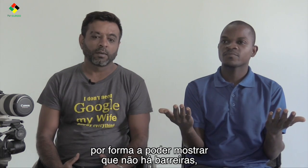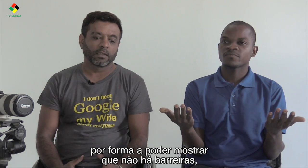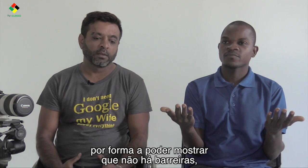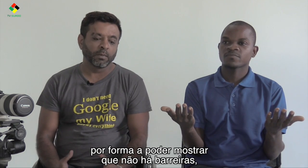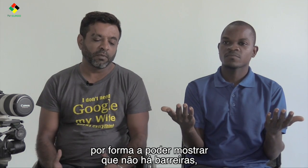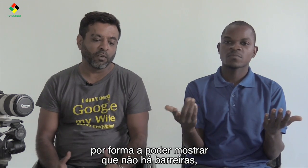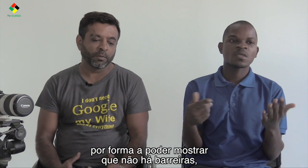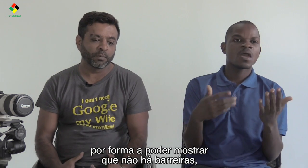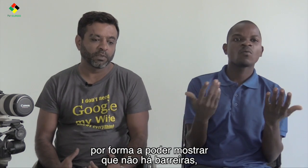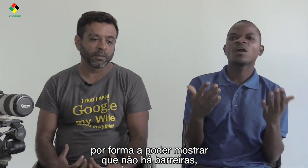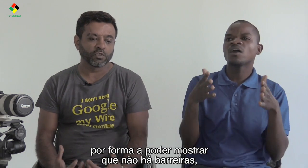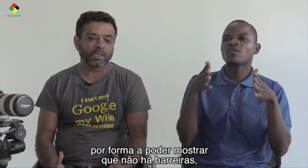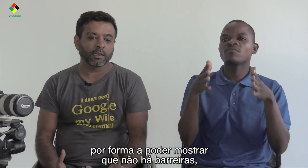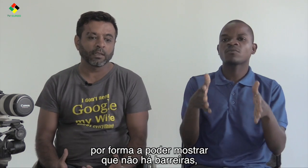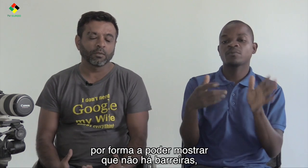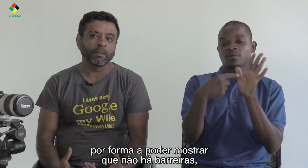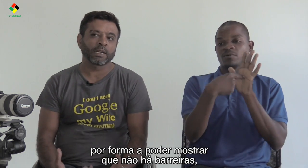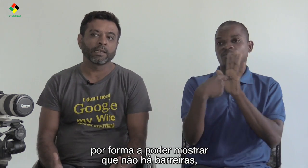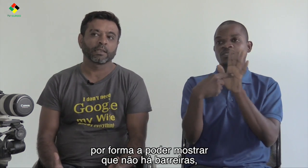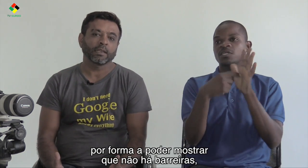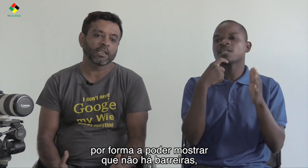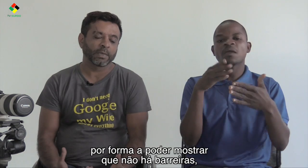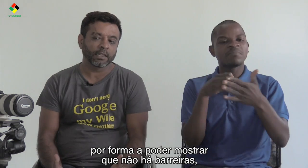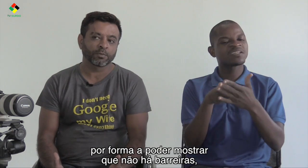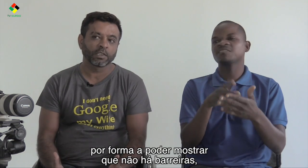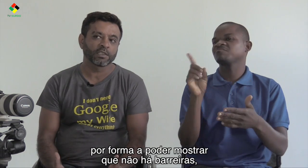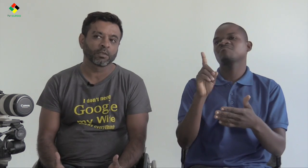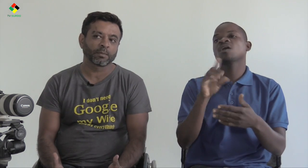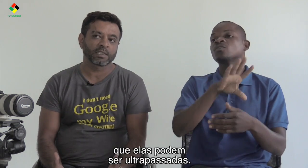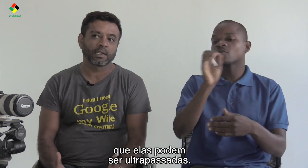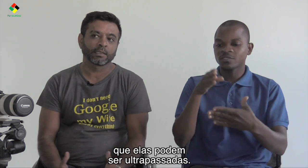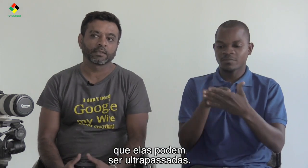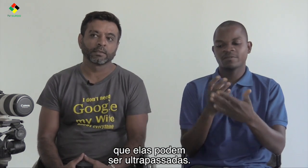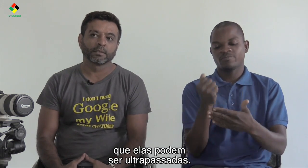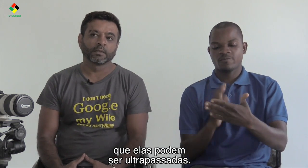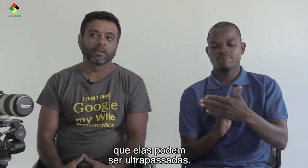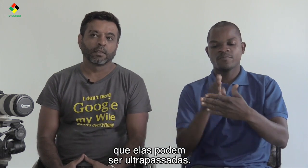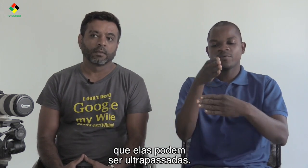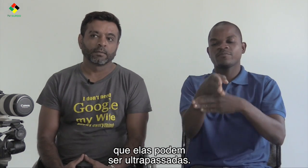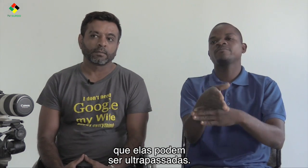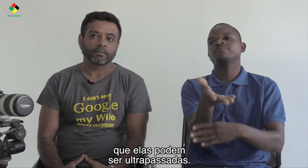de uma forma poder mostrar que não há barreira, que as barreiras podem ser ultrapassadas.